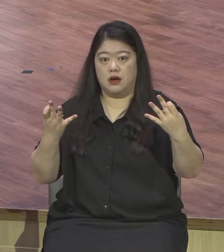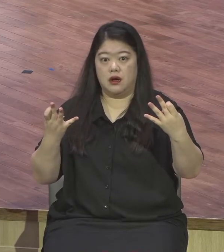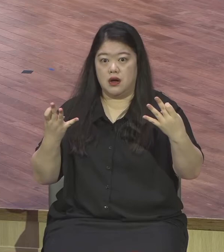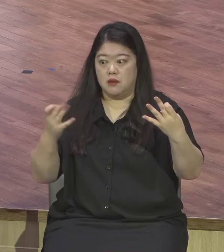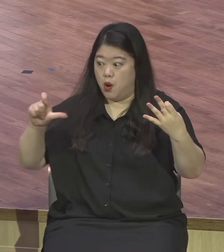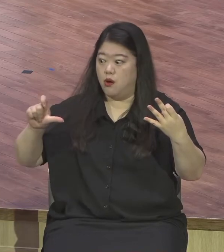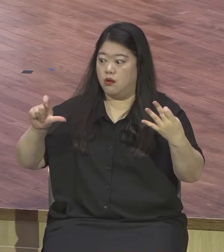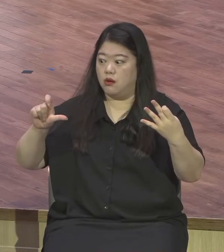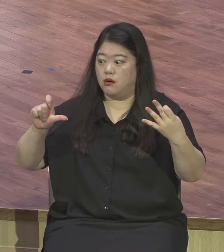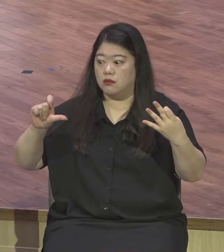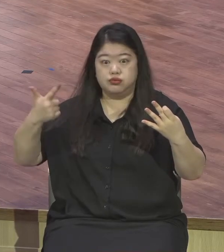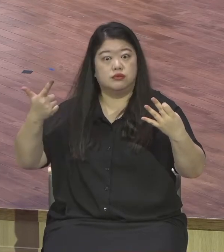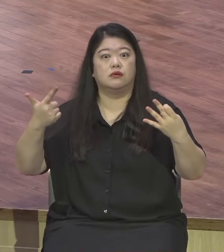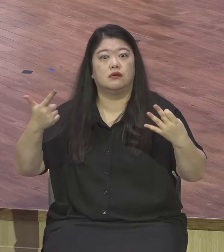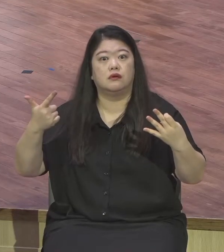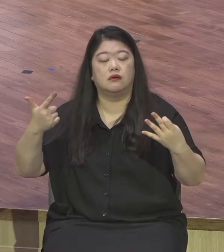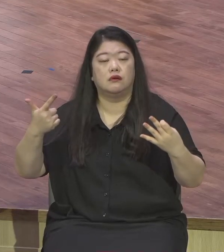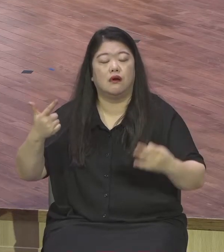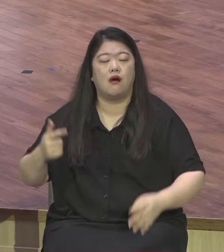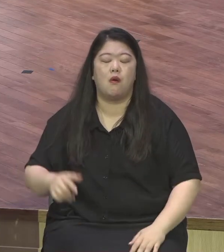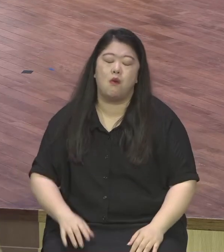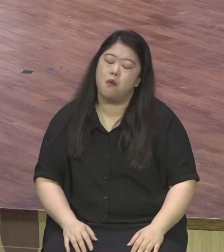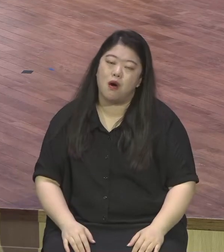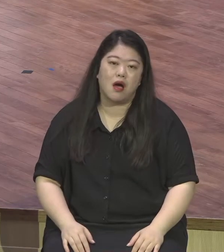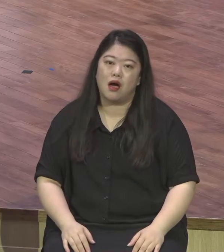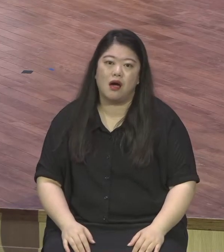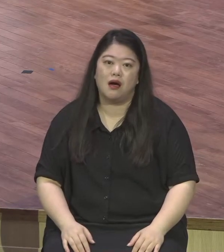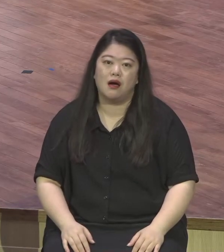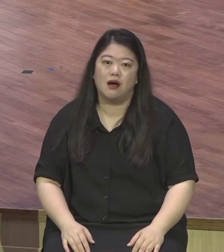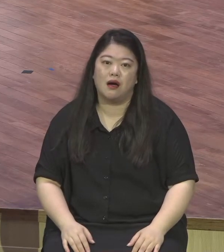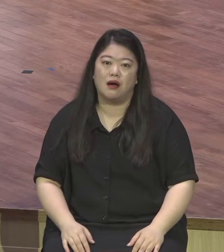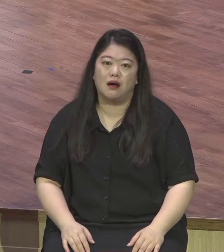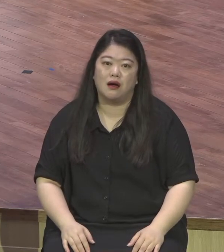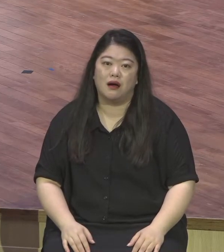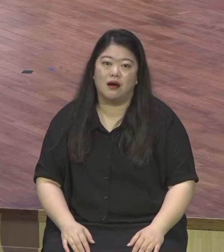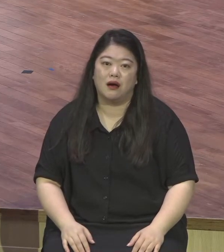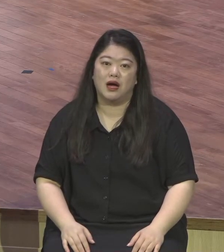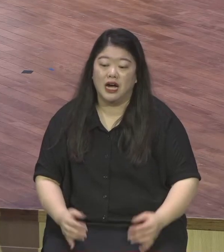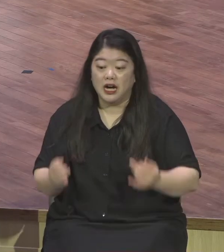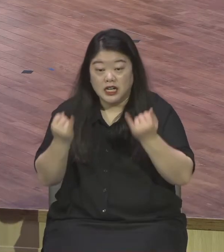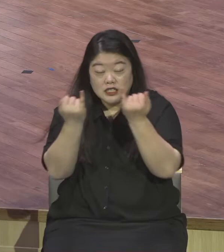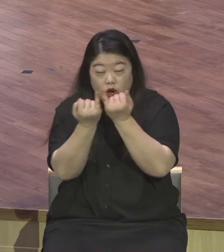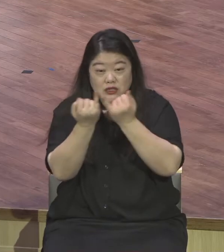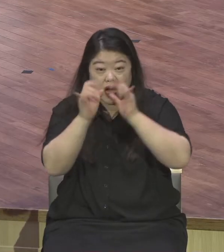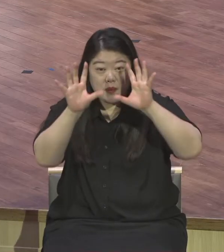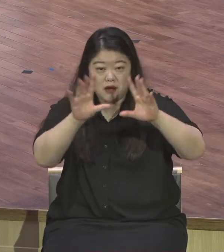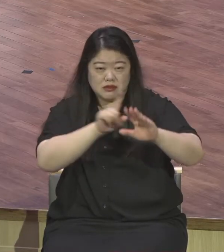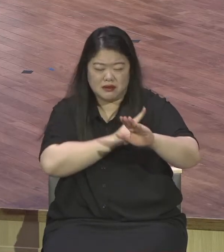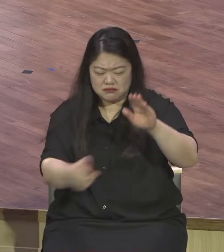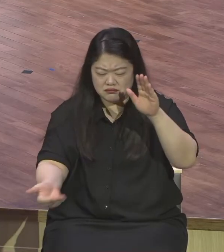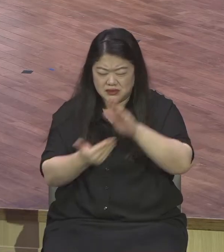터키로 거기 거기서 시합하는 세계 배구 잘하는 다 모이는 그 현장인데 세계 4위 터키도